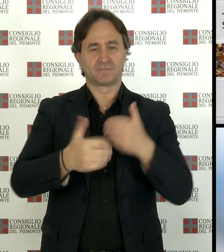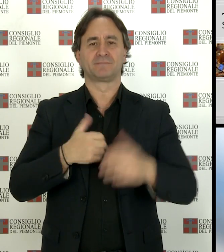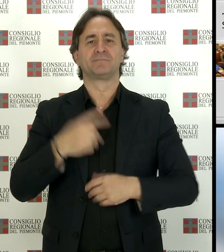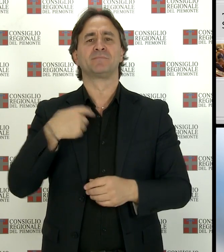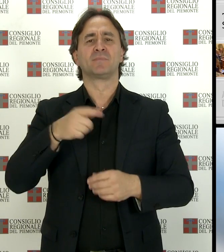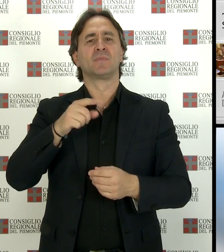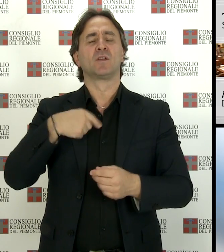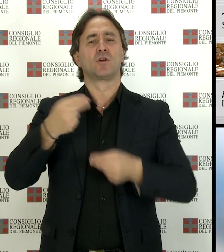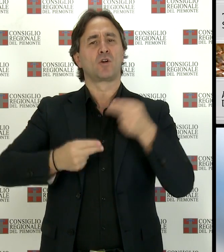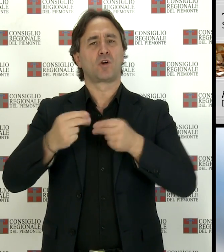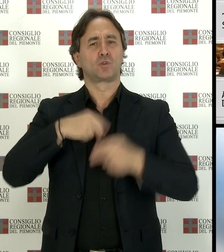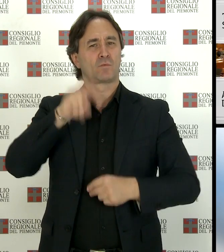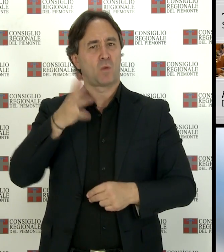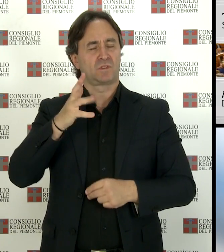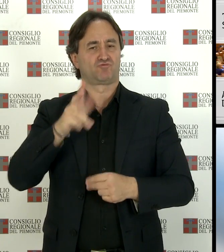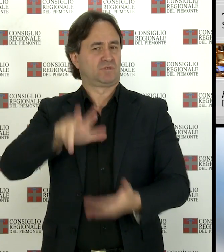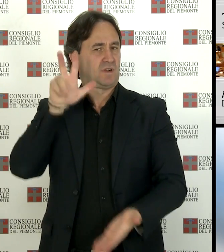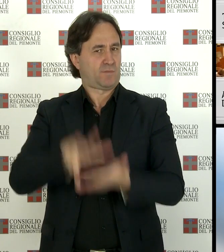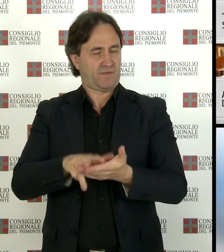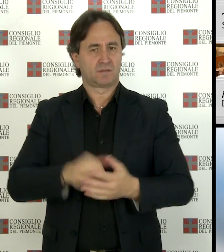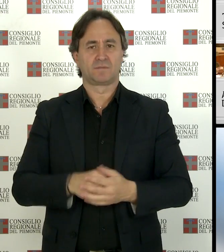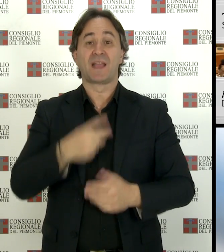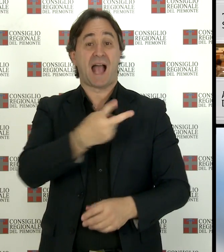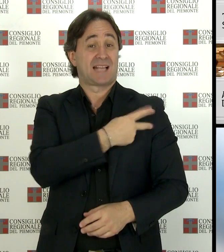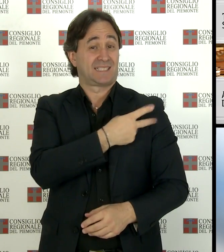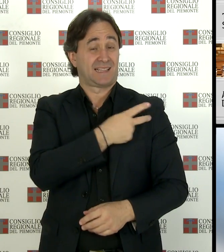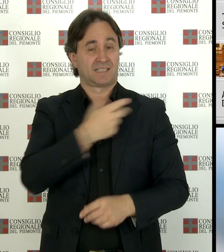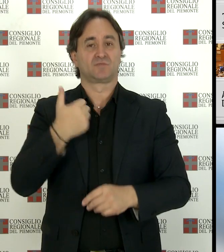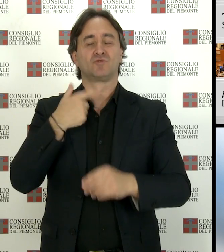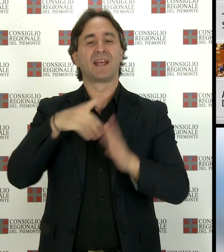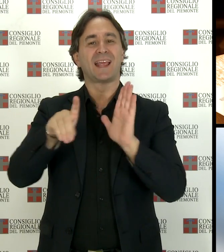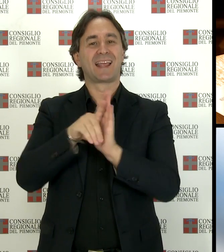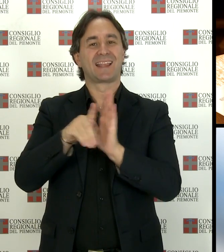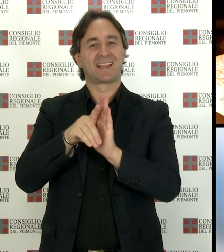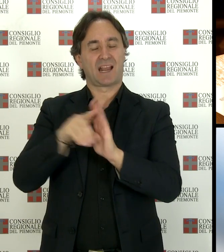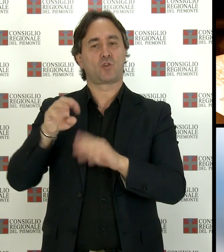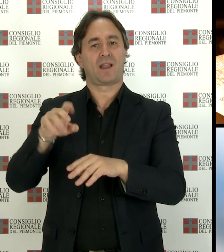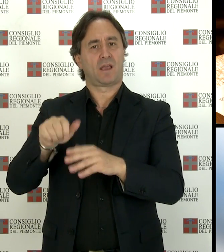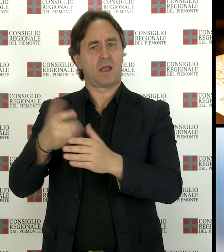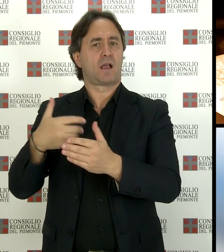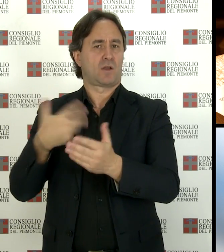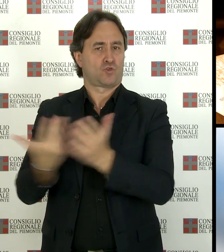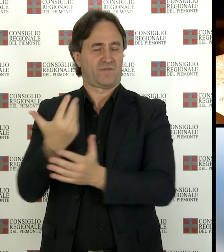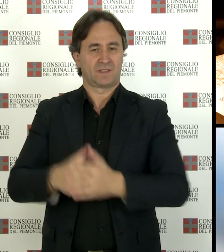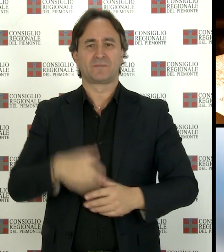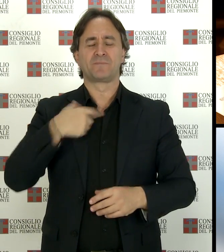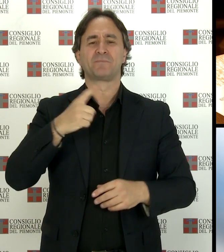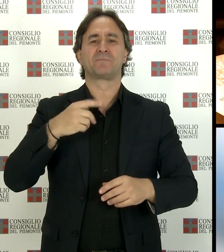assistenza le novità del decreto su ilea in apertura dalla seduta del 13 settembre su